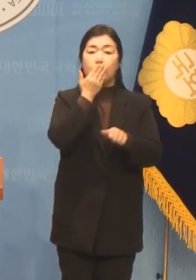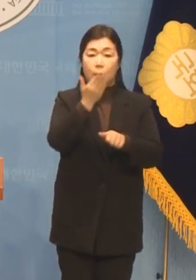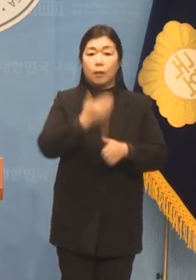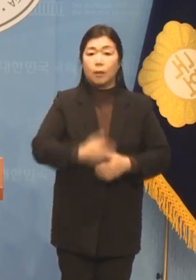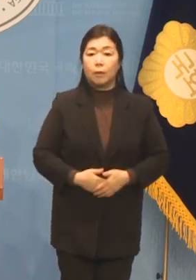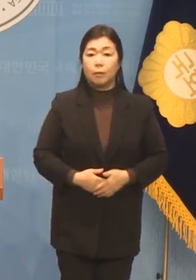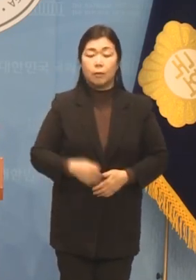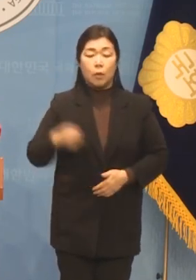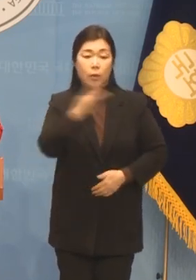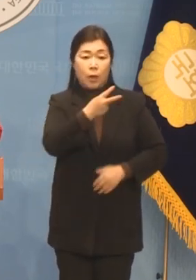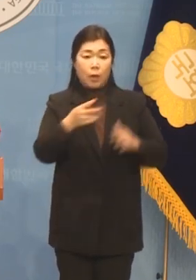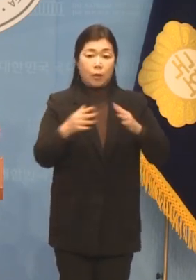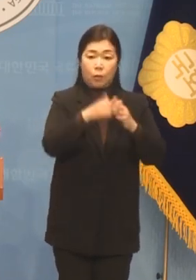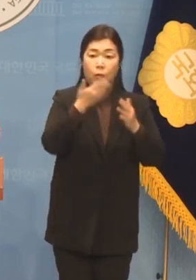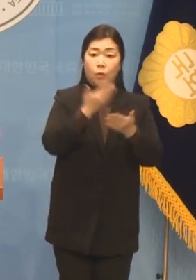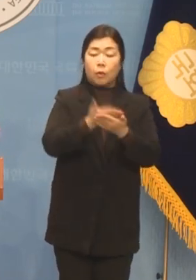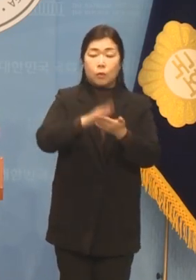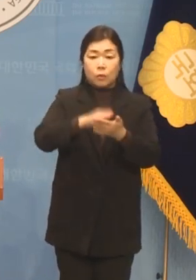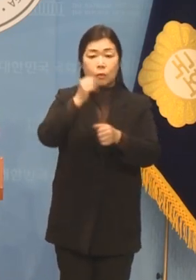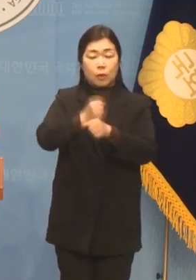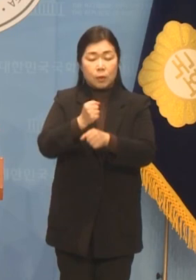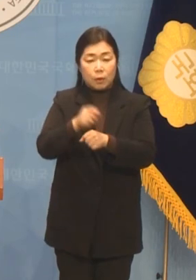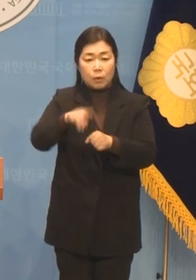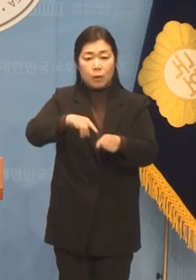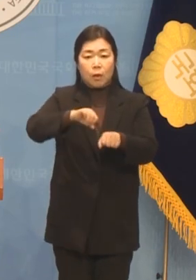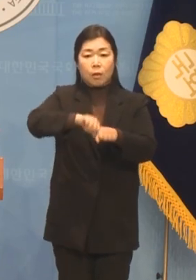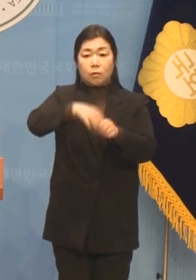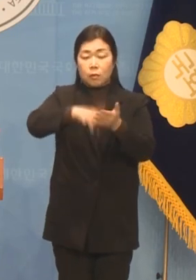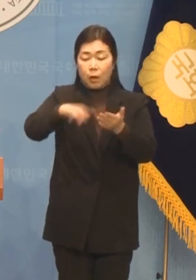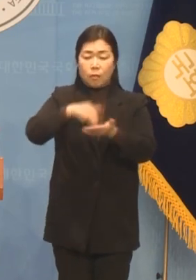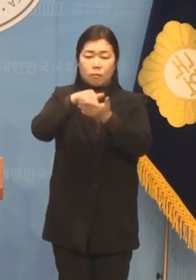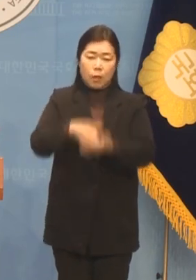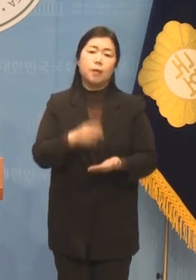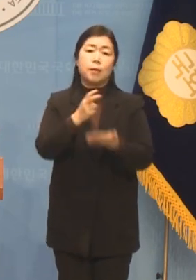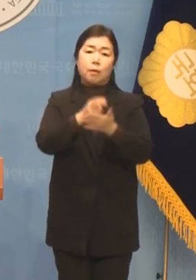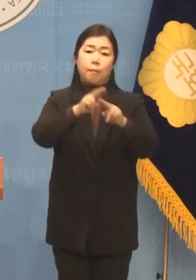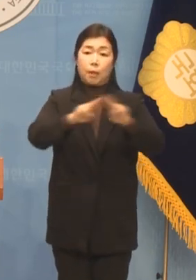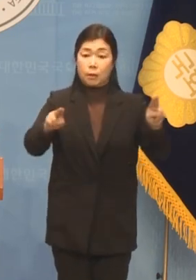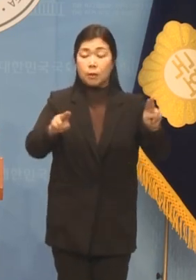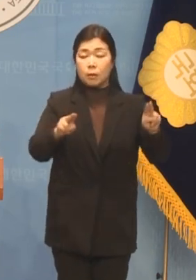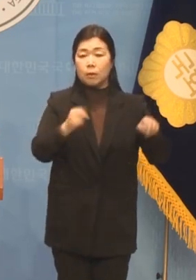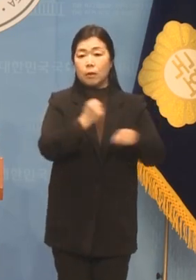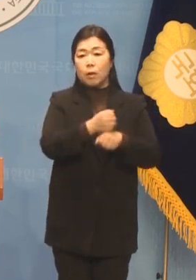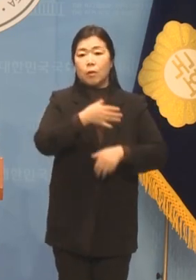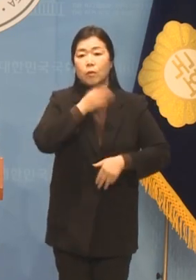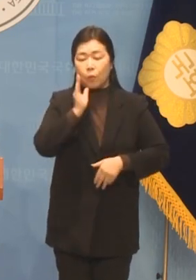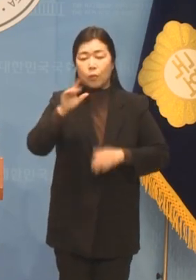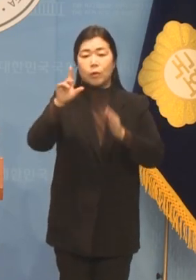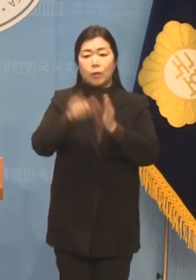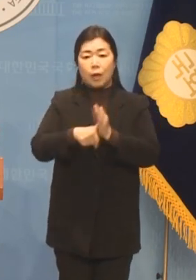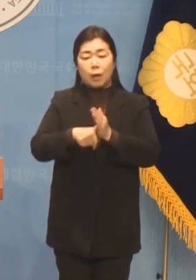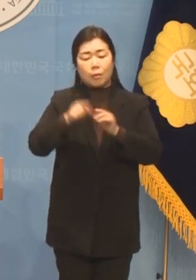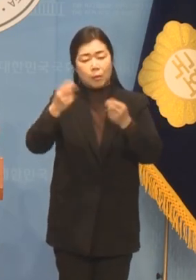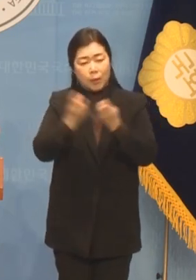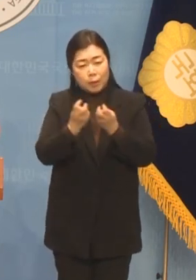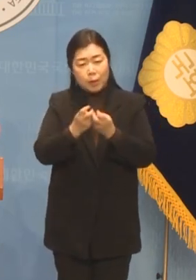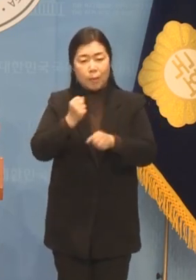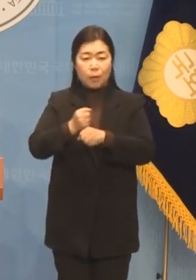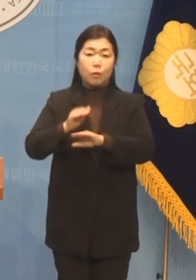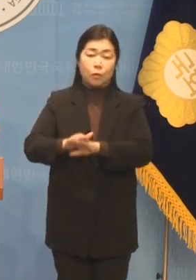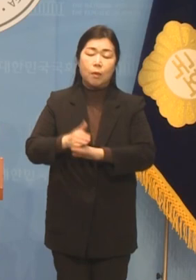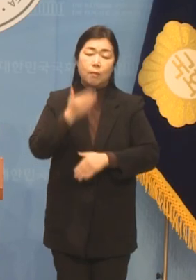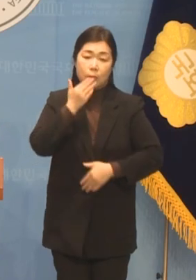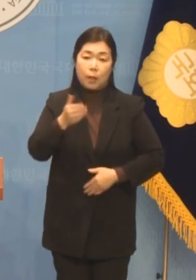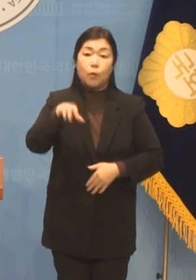1 분양에 대한 중과세 정책을 폐지해서 노후대책 마련이 가능한 분당 지하철망 확충